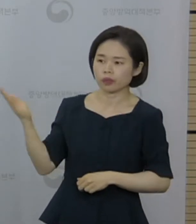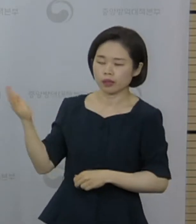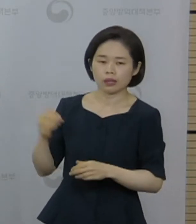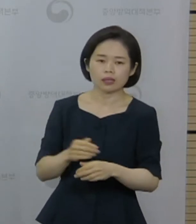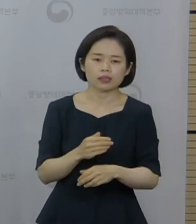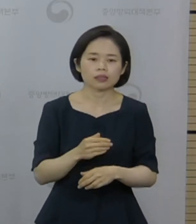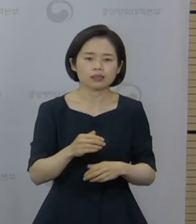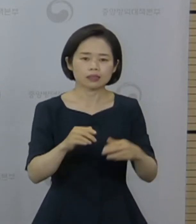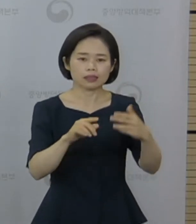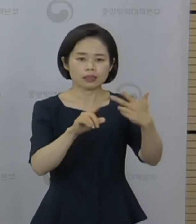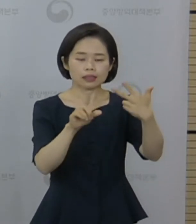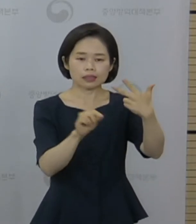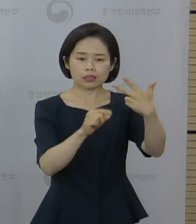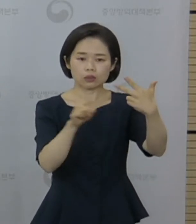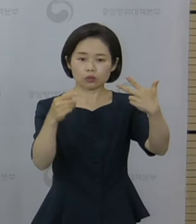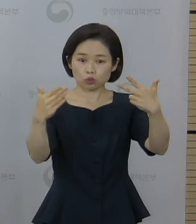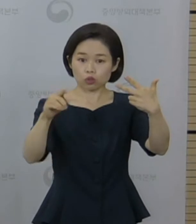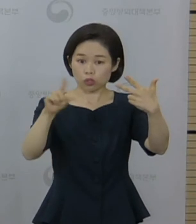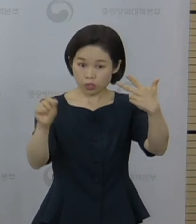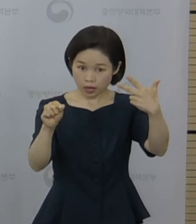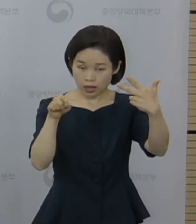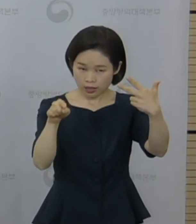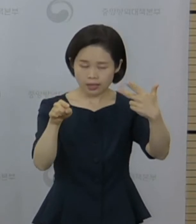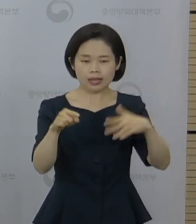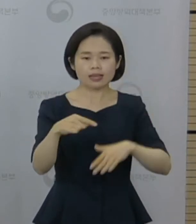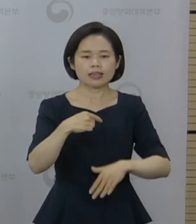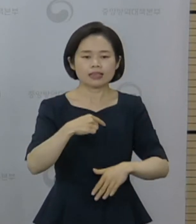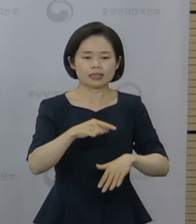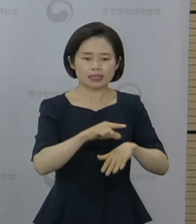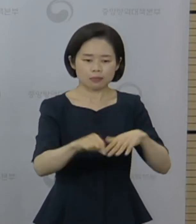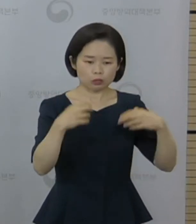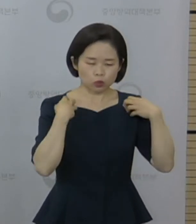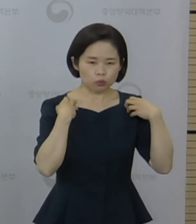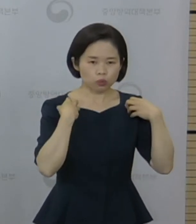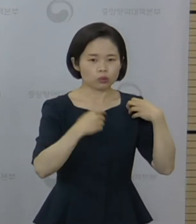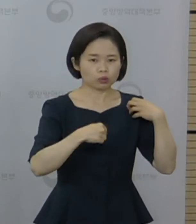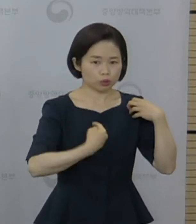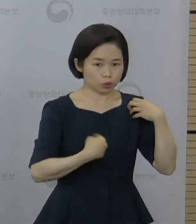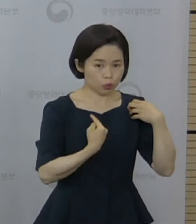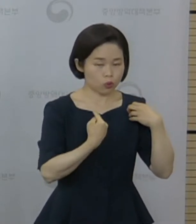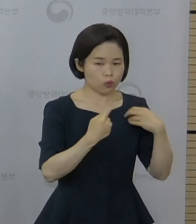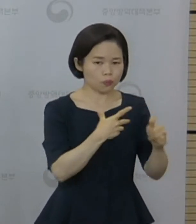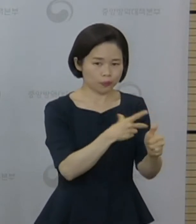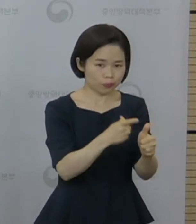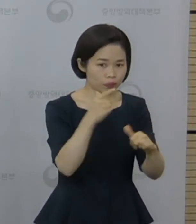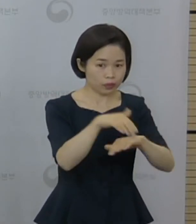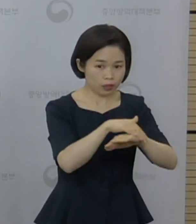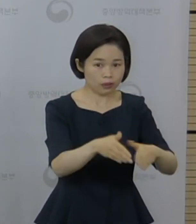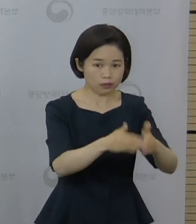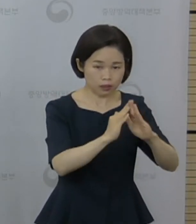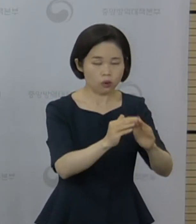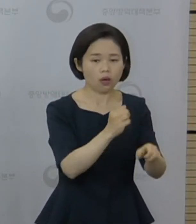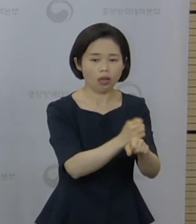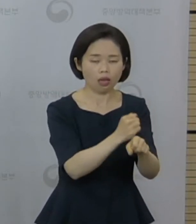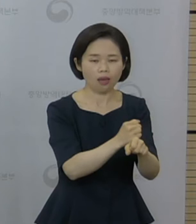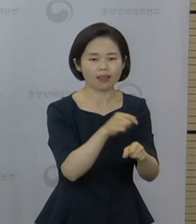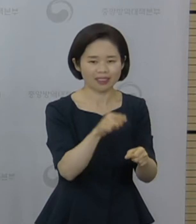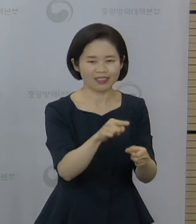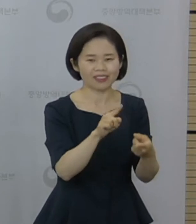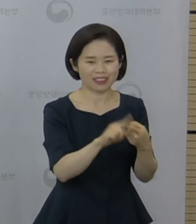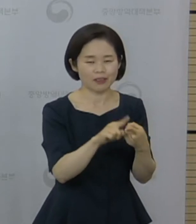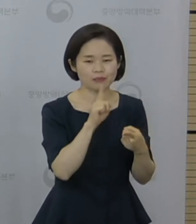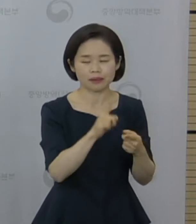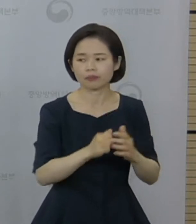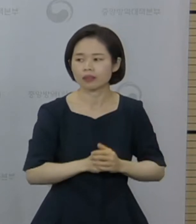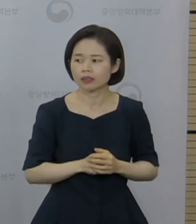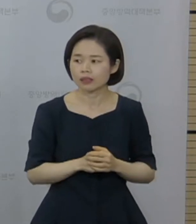지자체 자율 접종이라는 부분으로 설명을 드린 바가 있습니다. 일단 시도별로 일정한 백신 물량을 배정을 하고 그 범위